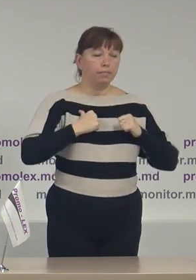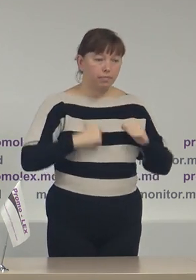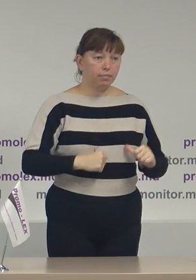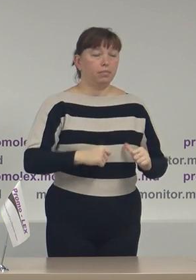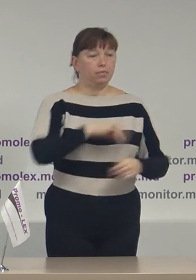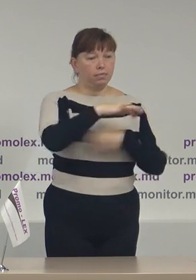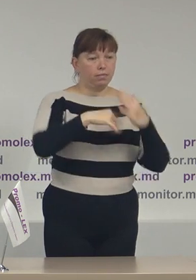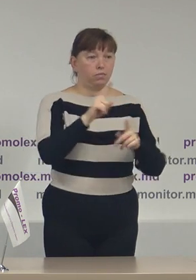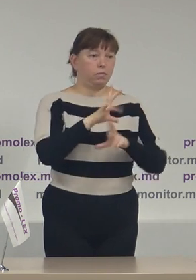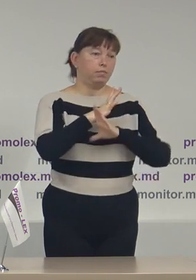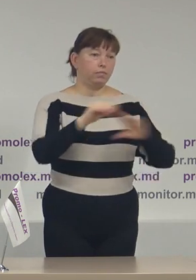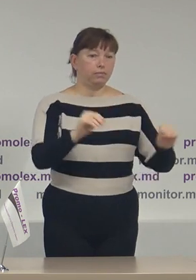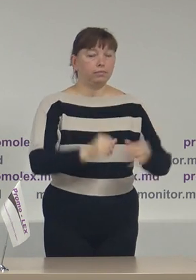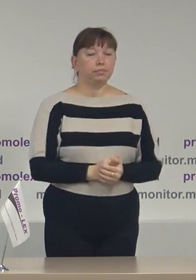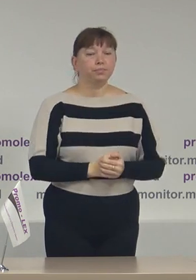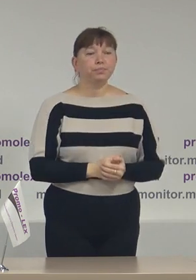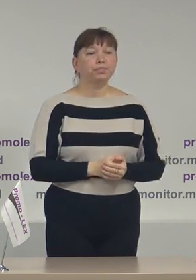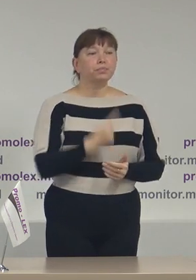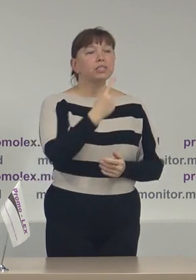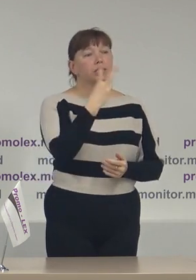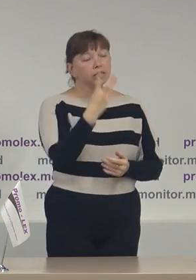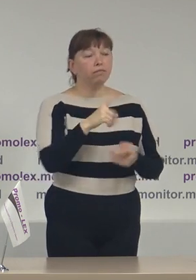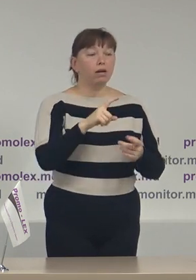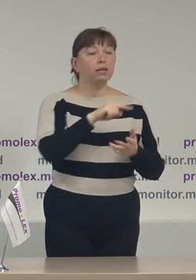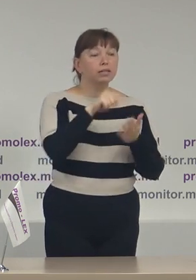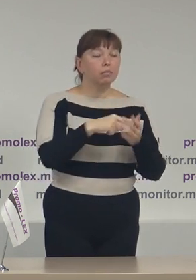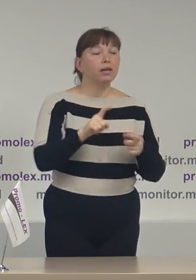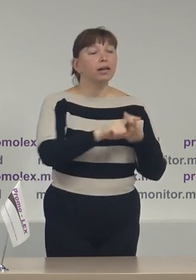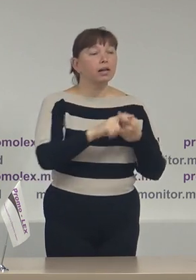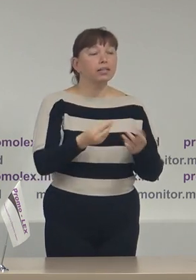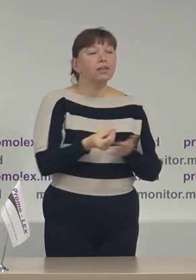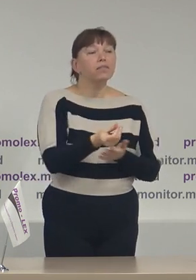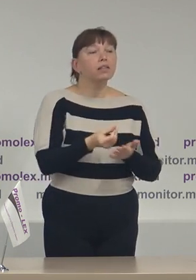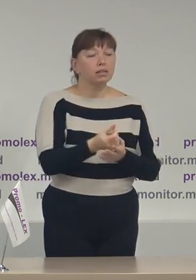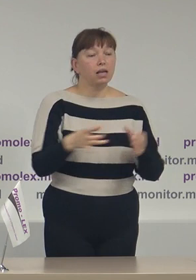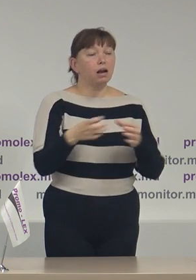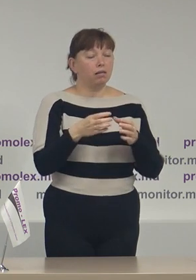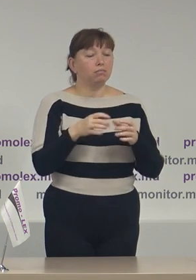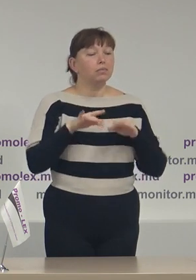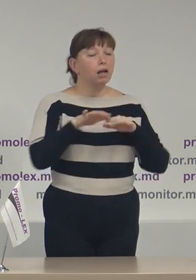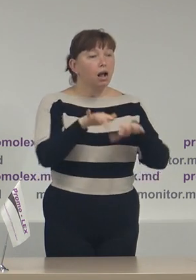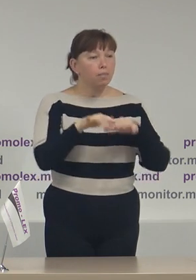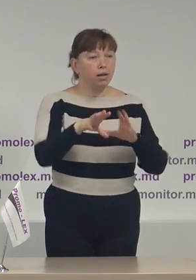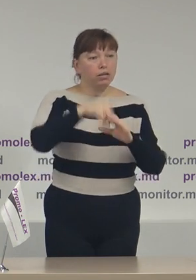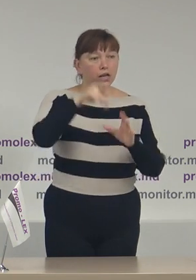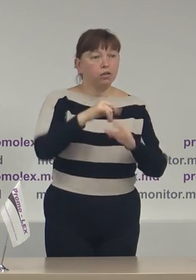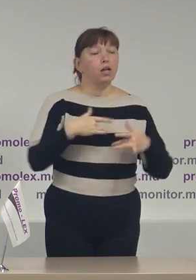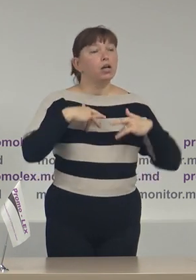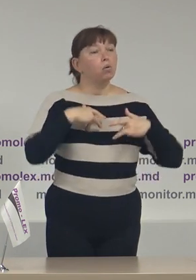electoral sunt. Câteva chestiuni legate de finanțarea campaniei electorale, cu regret